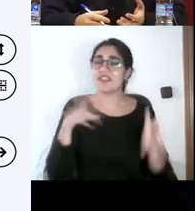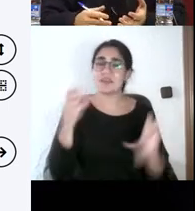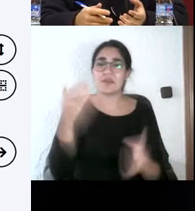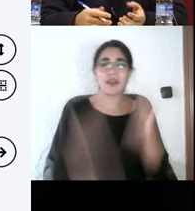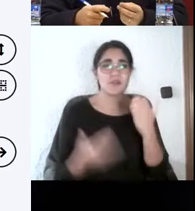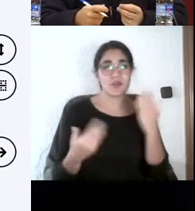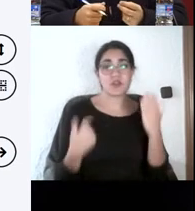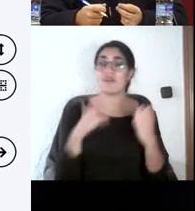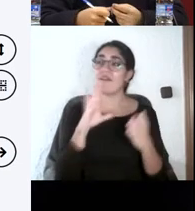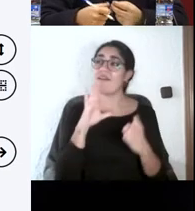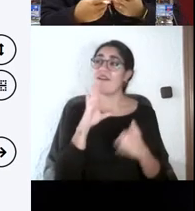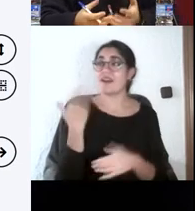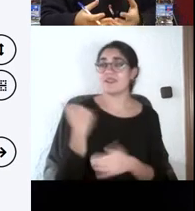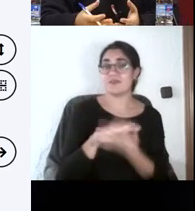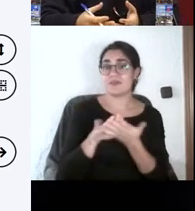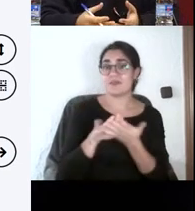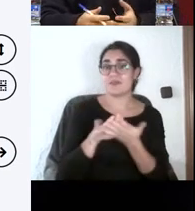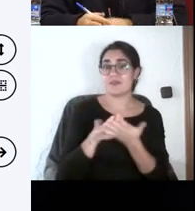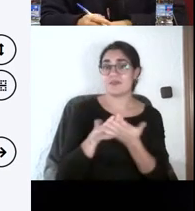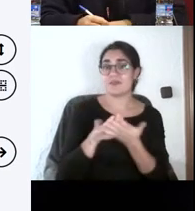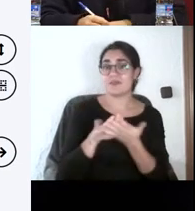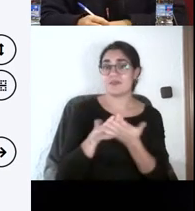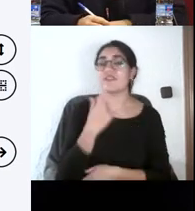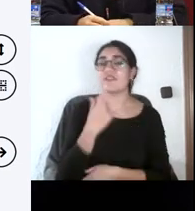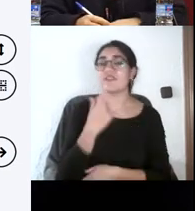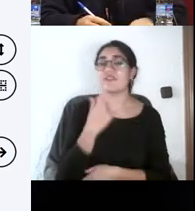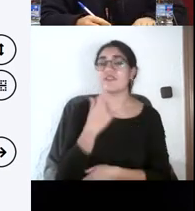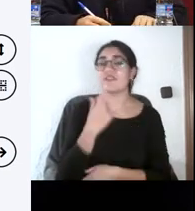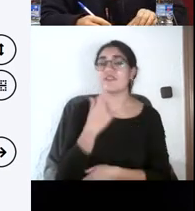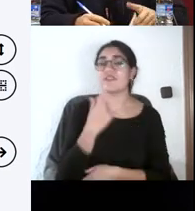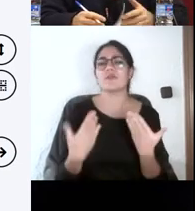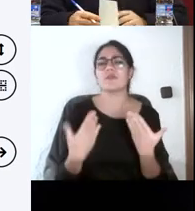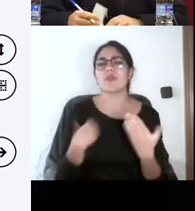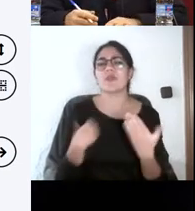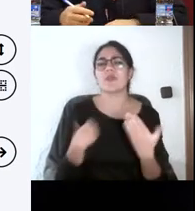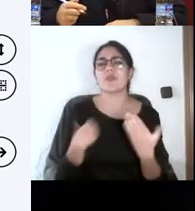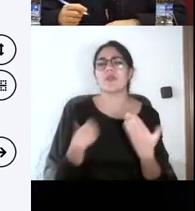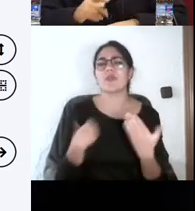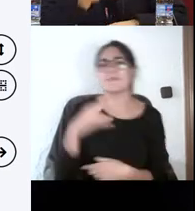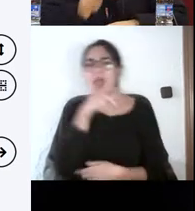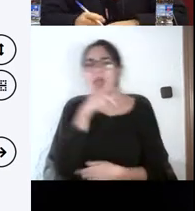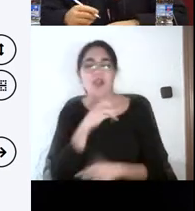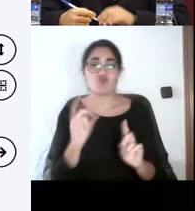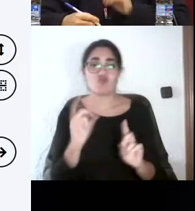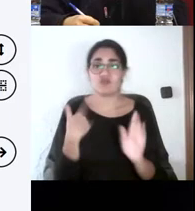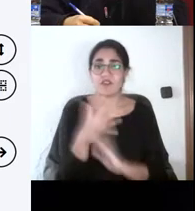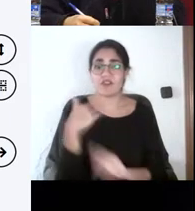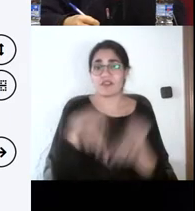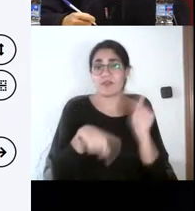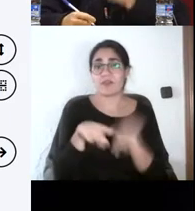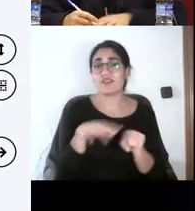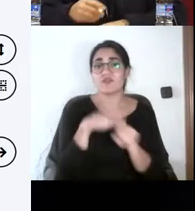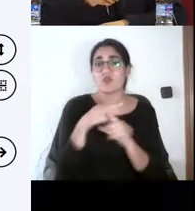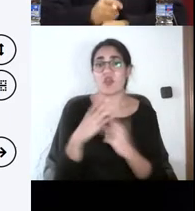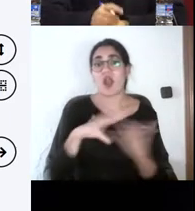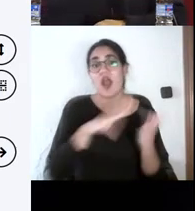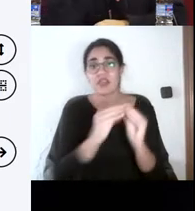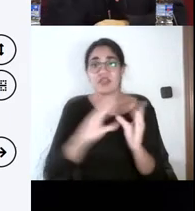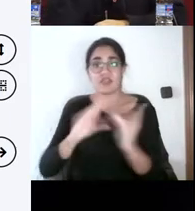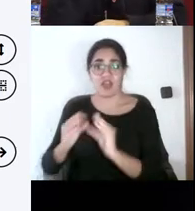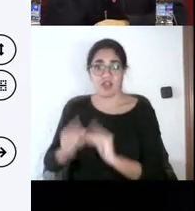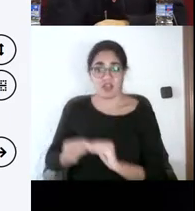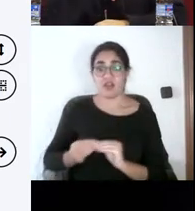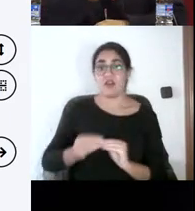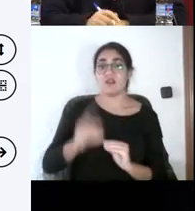mala. En realidad, lo que se tiene que estar es adaptada. Y yo ahí sí que quería decir algo que me contaron hace mucho tiempo. Esas son tres palabras